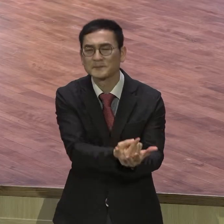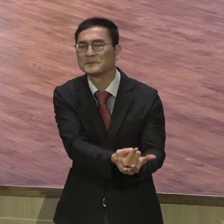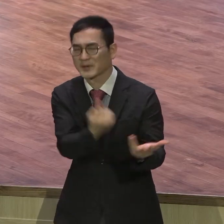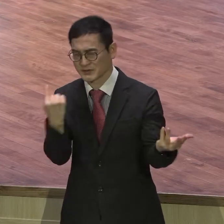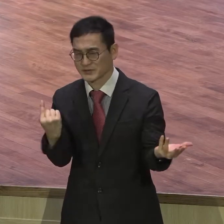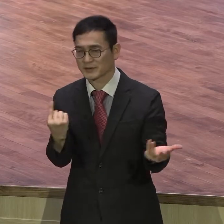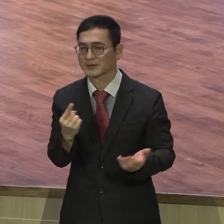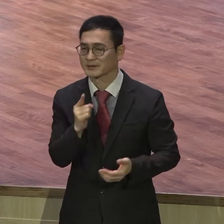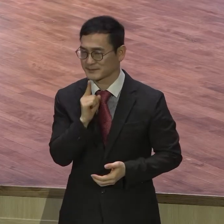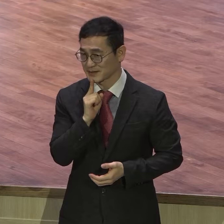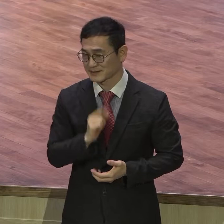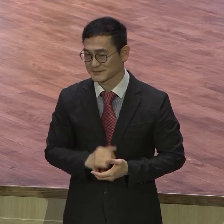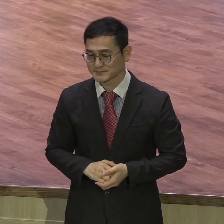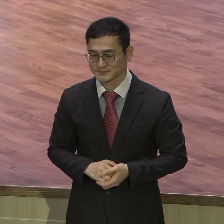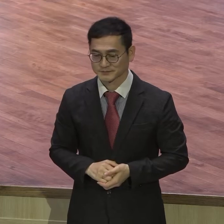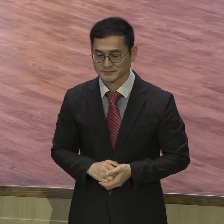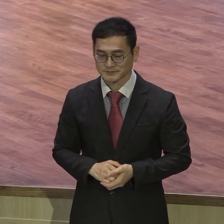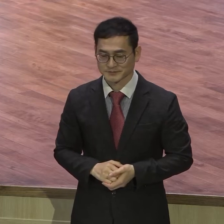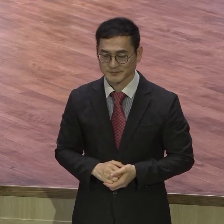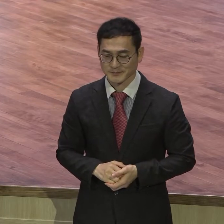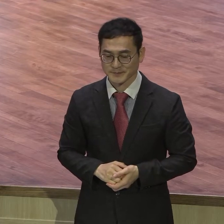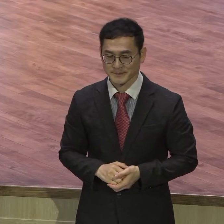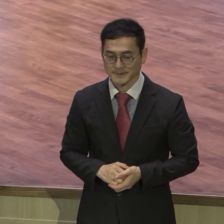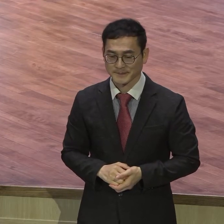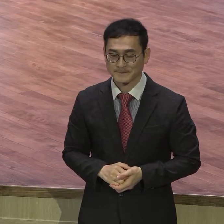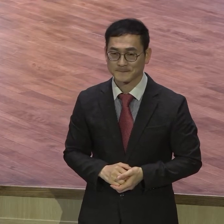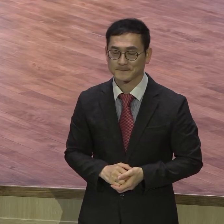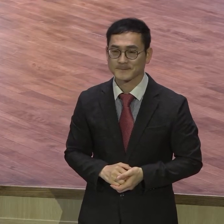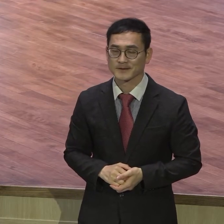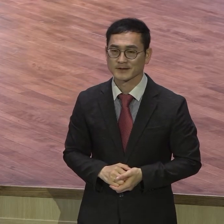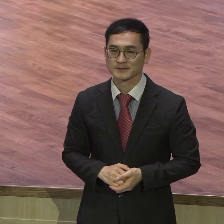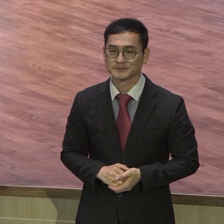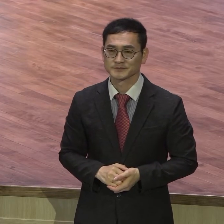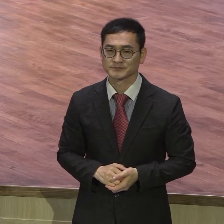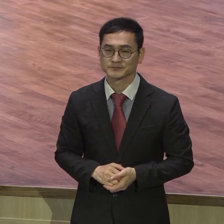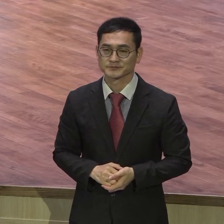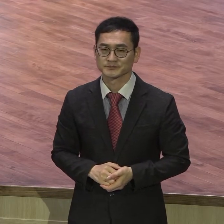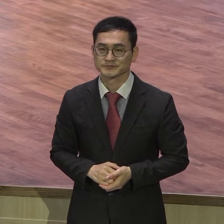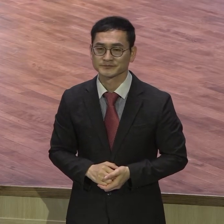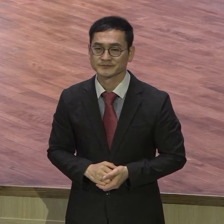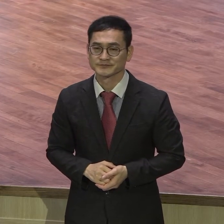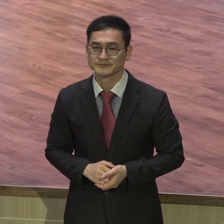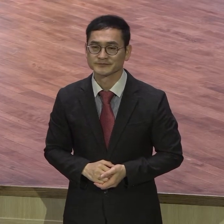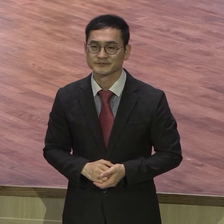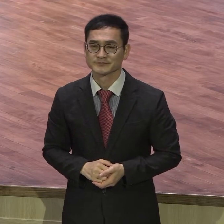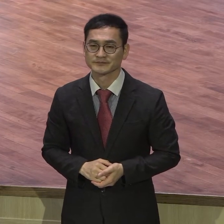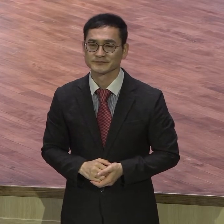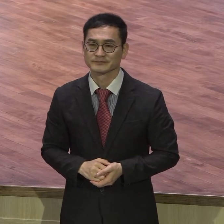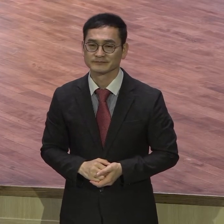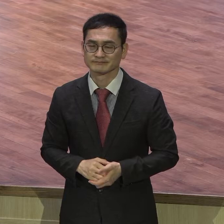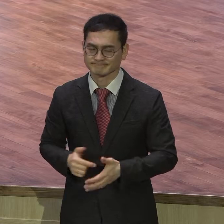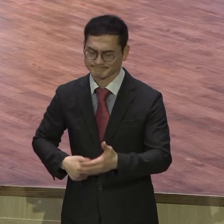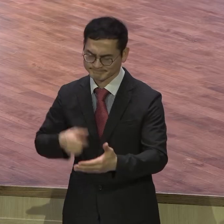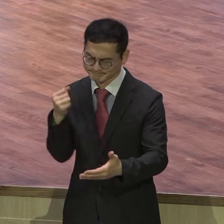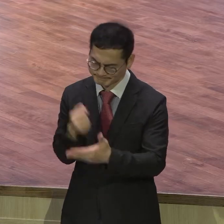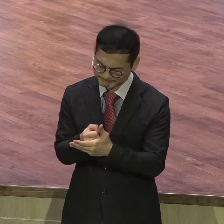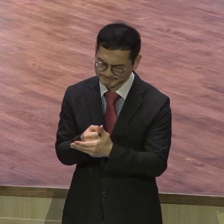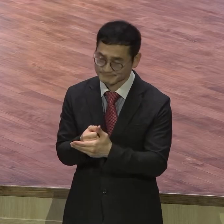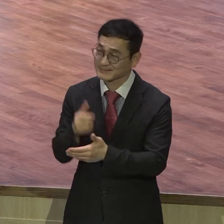그럼 뭐 죽더라도 나 벗어날 거야. 신앙생활할 거야. 그렇게 여러분 결단하는 순간에 하나님 역사하신다니까요.